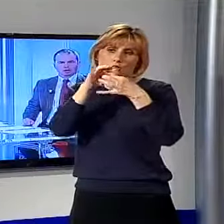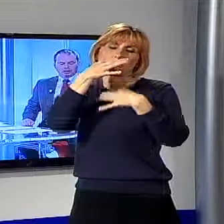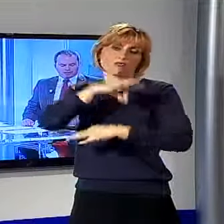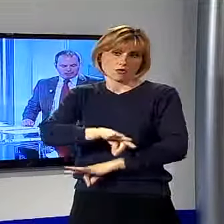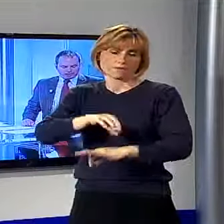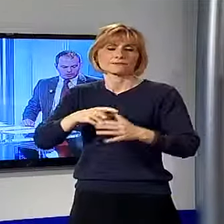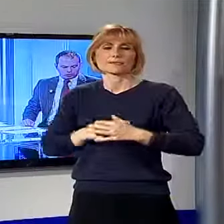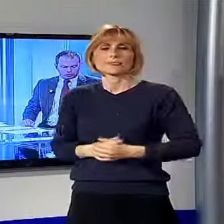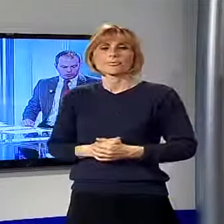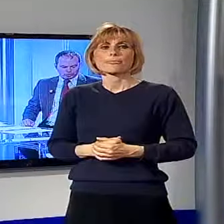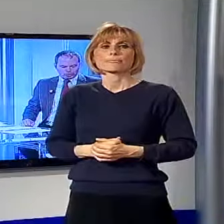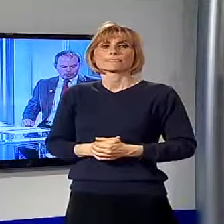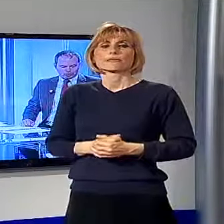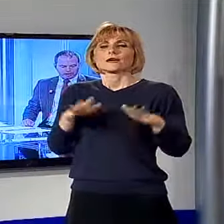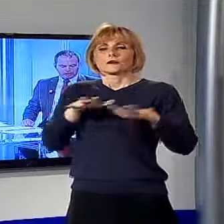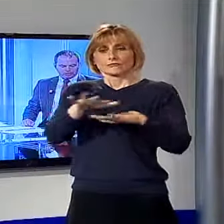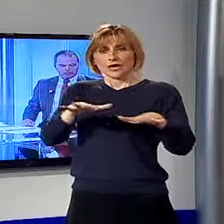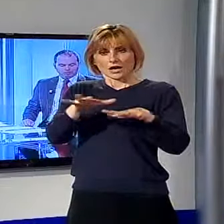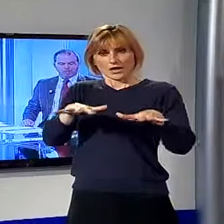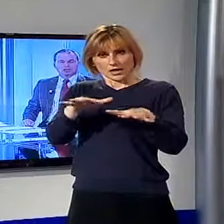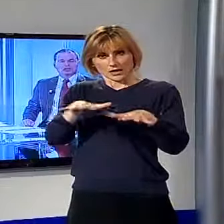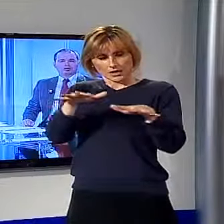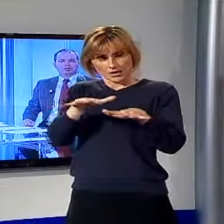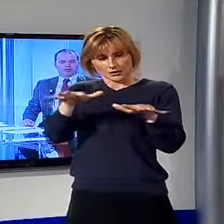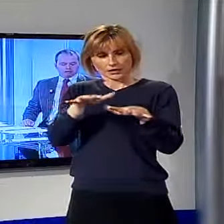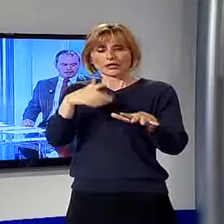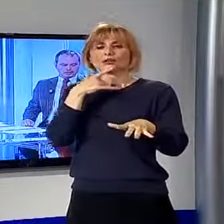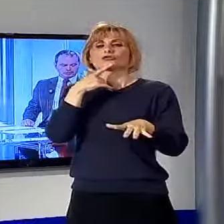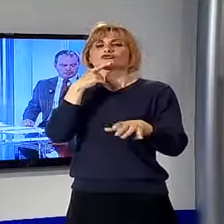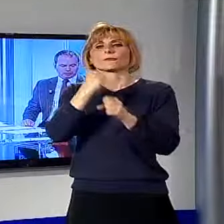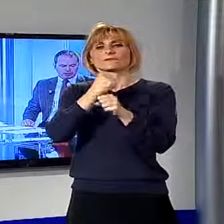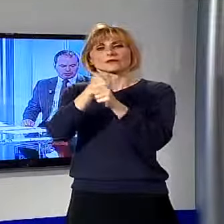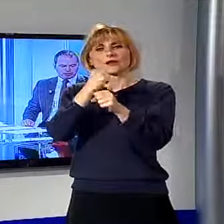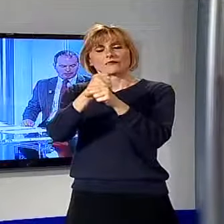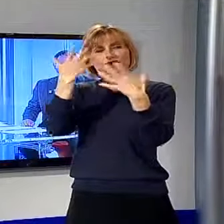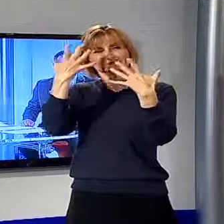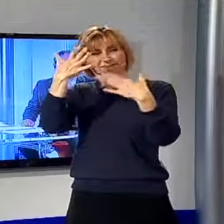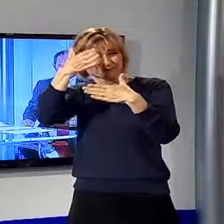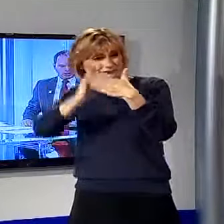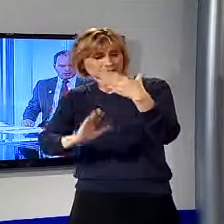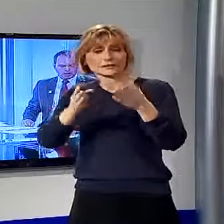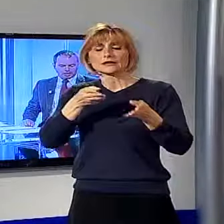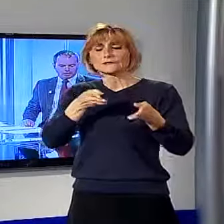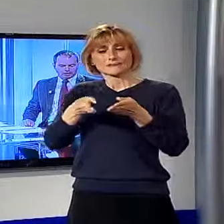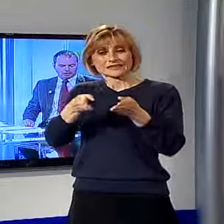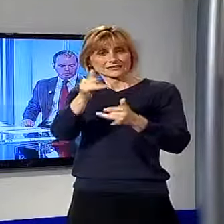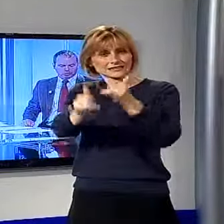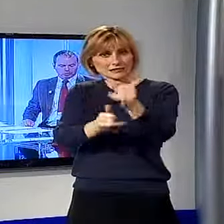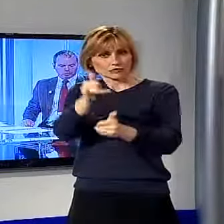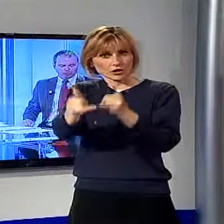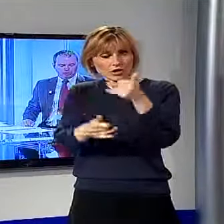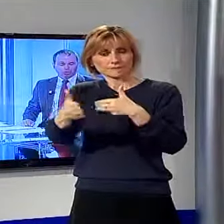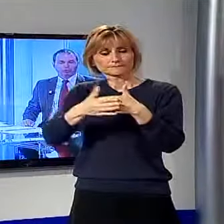A Via Reggio sono stati ultimati almeno in parte i lavori per la realizzazione della pista ciclabile che